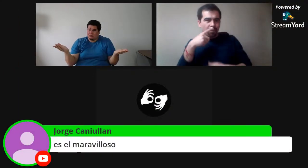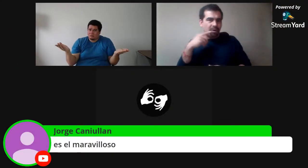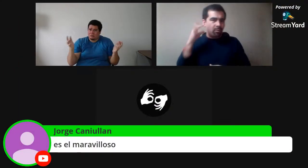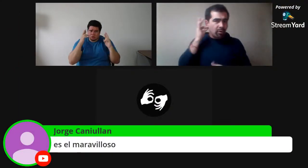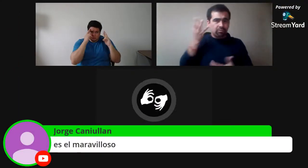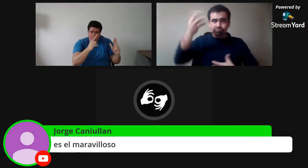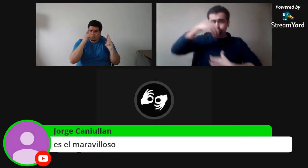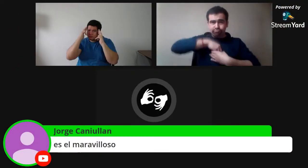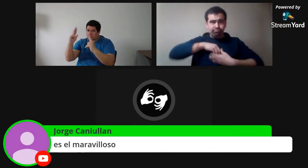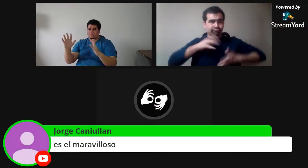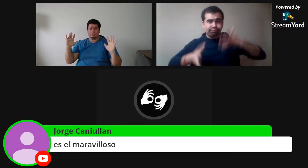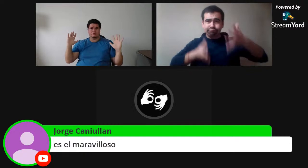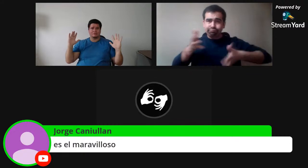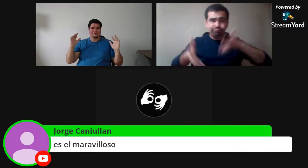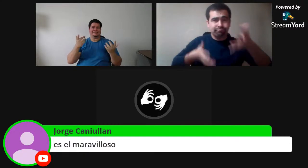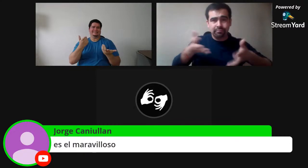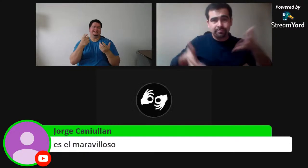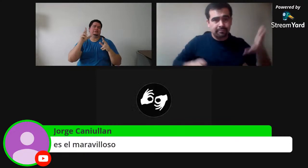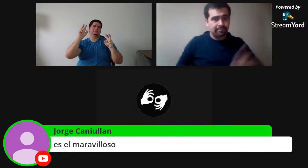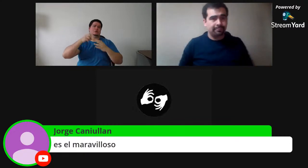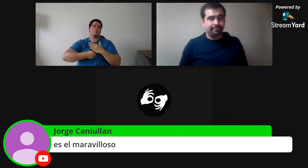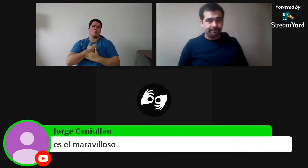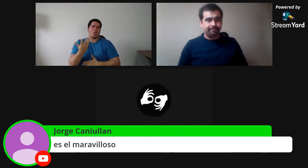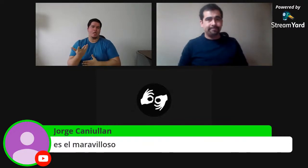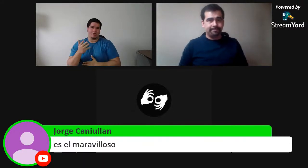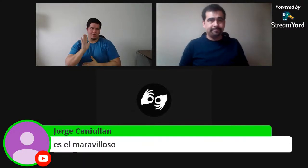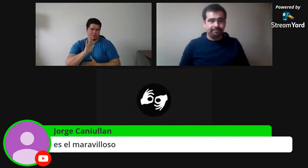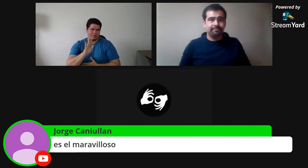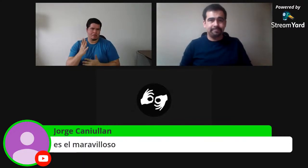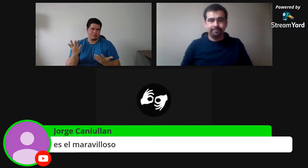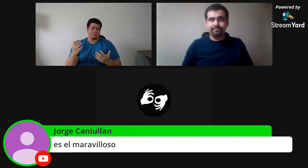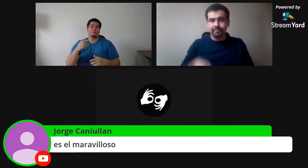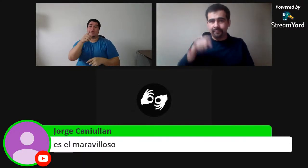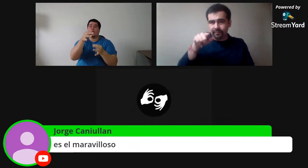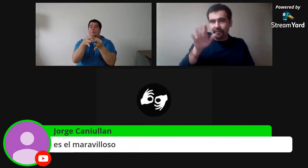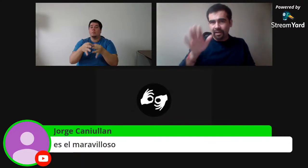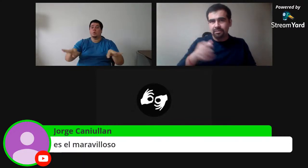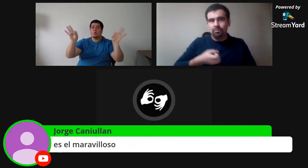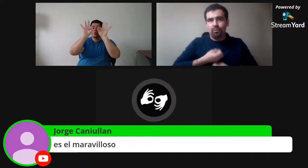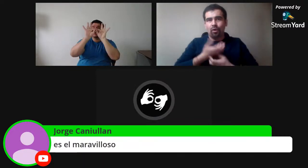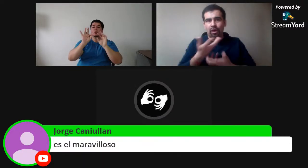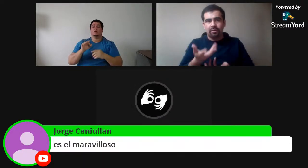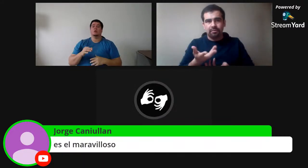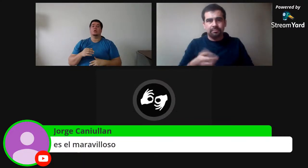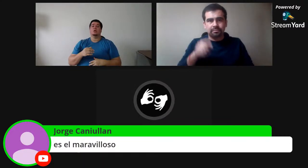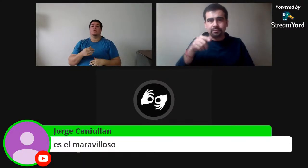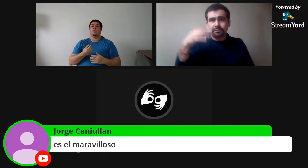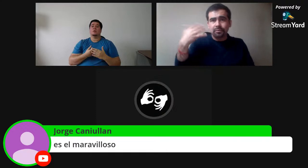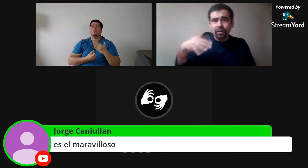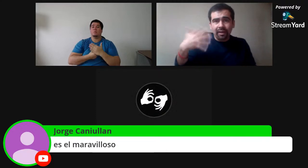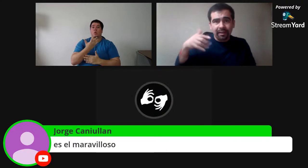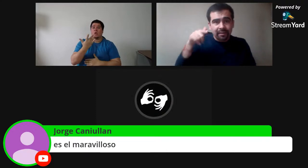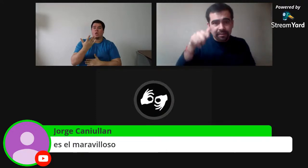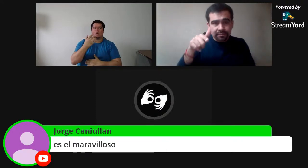Entonces acá decía, hombres y mujeres lo pueden hacer, no solo